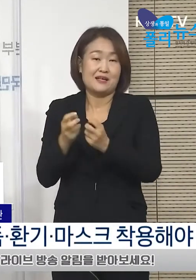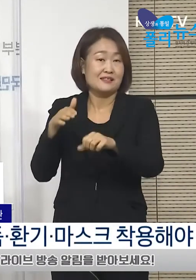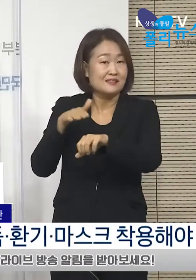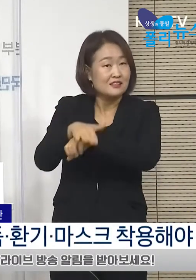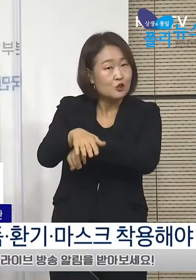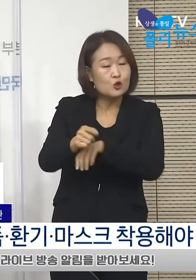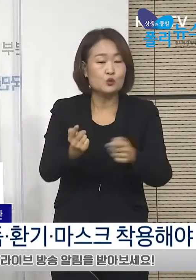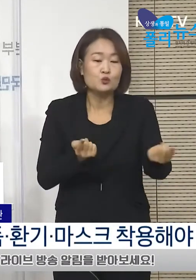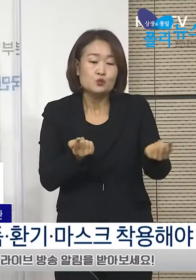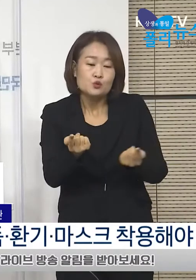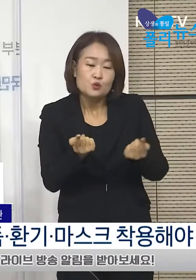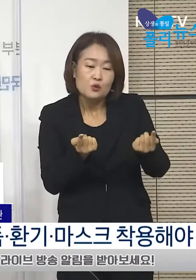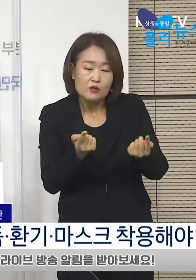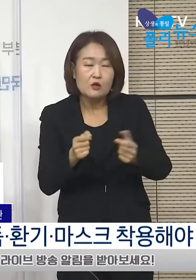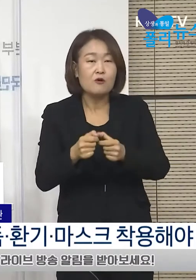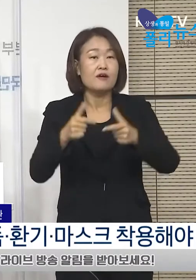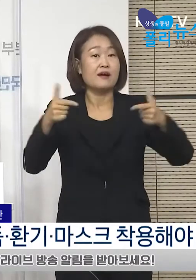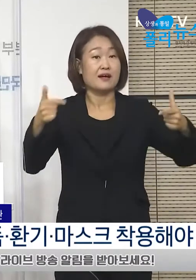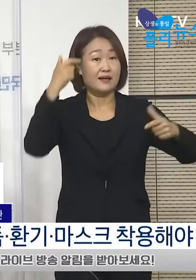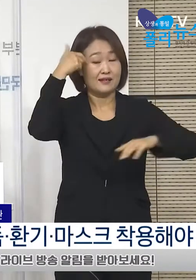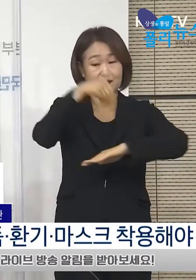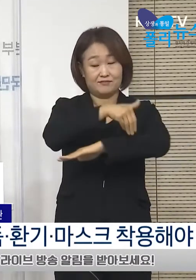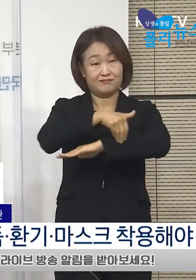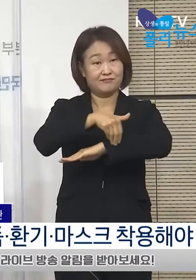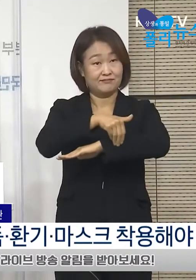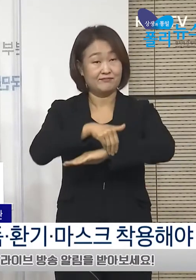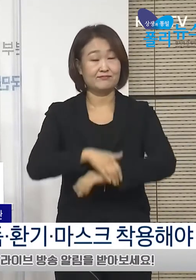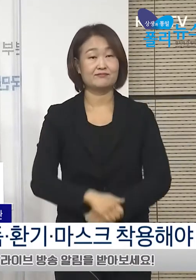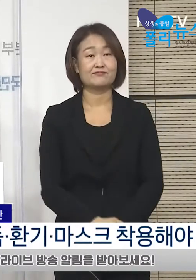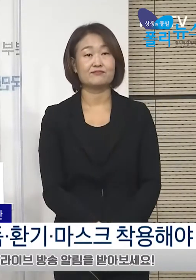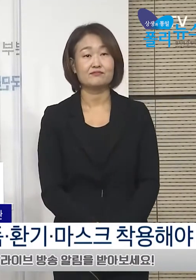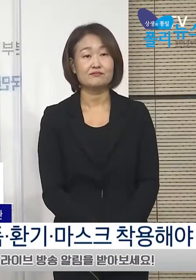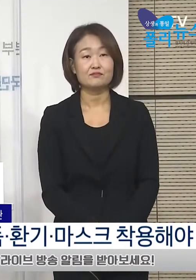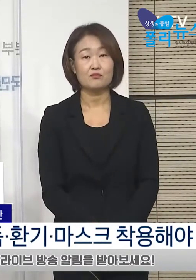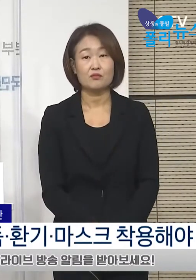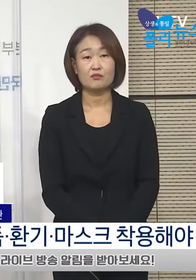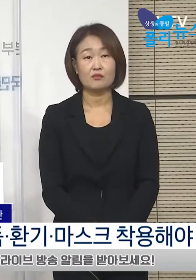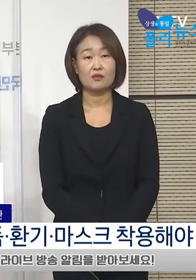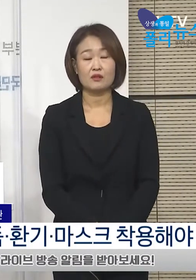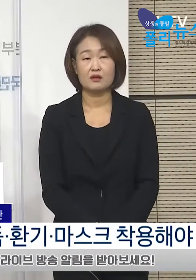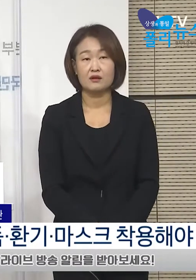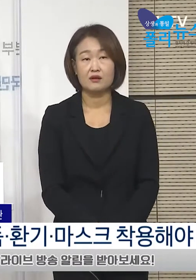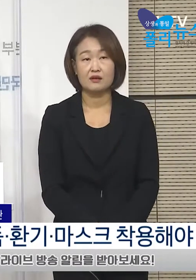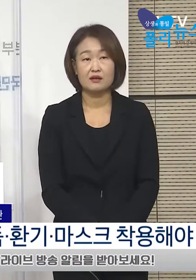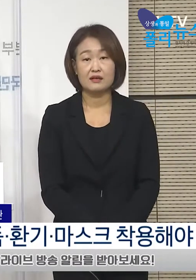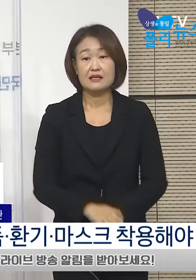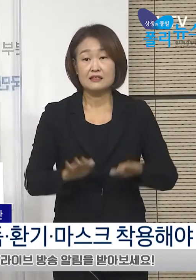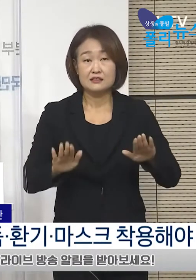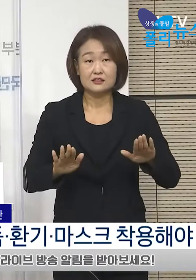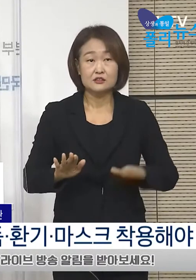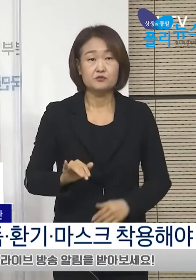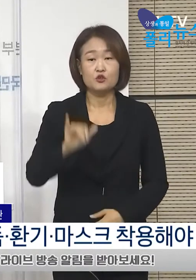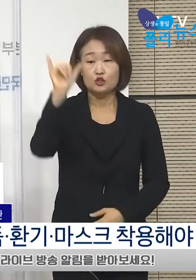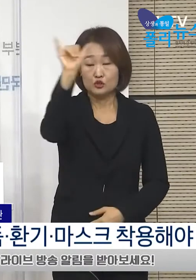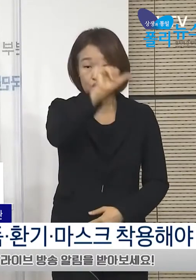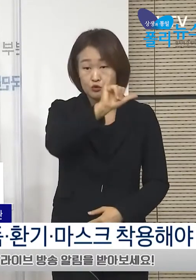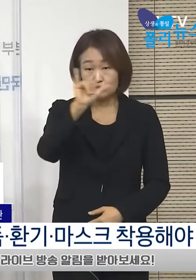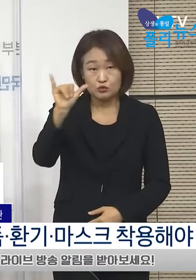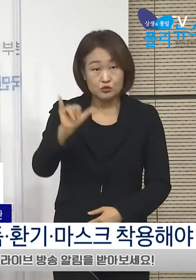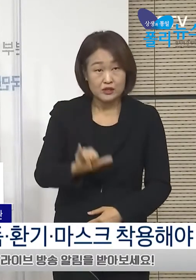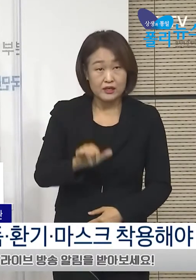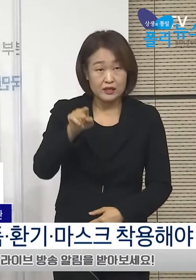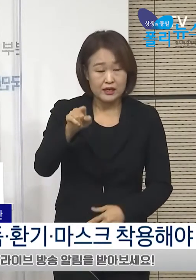확대하도록 조치할 것입니다. 아울러 전국적으로 1단계 지역 취약 사업장에